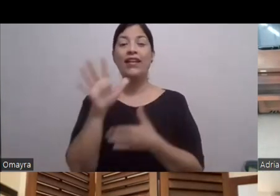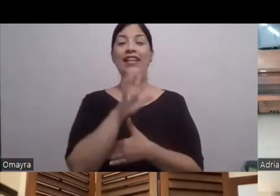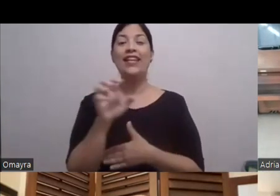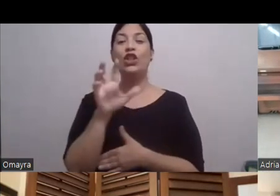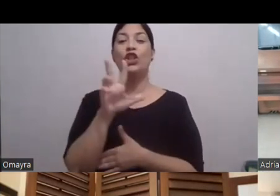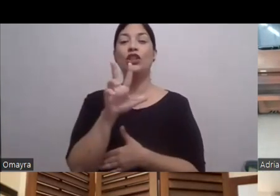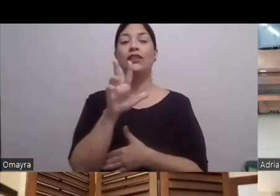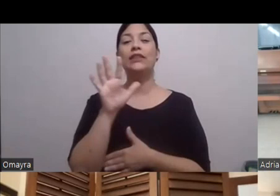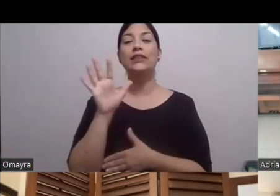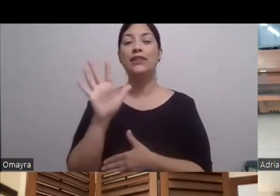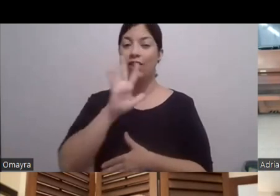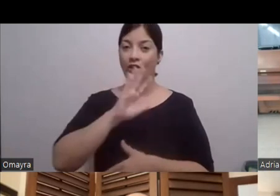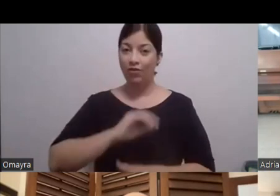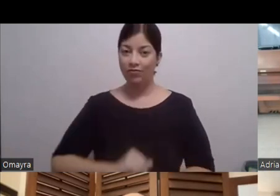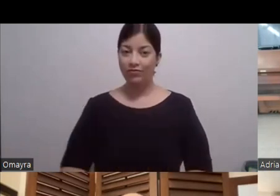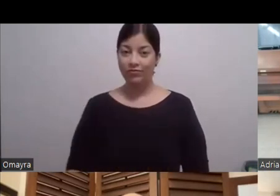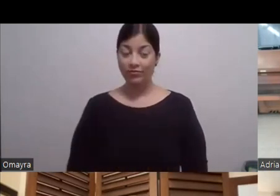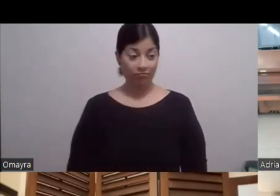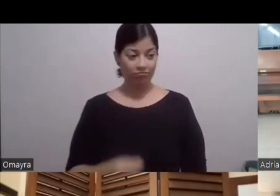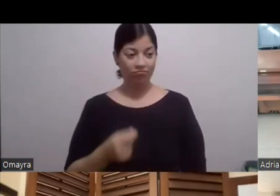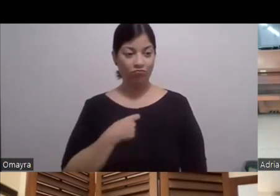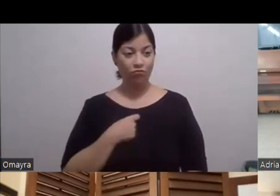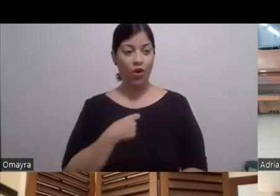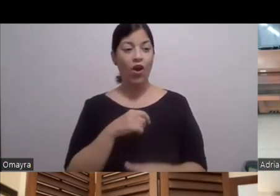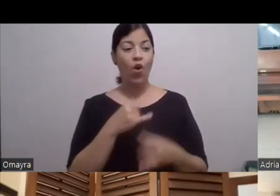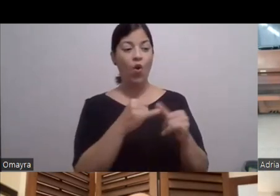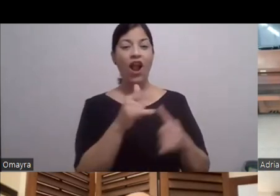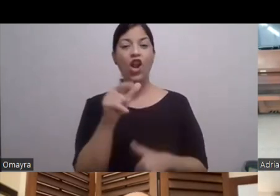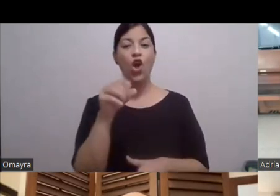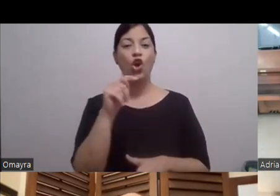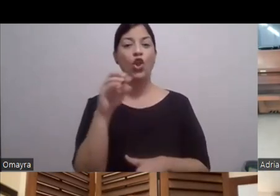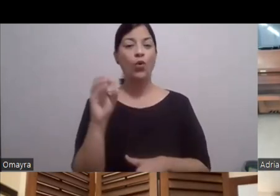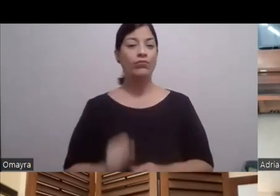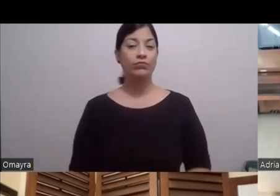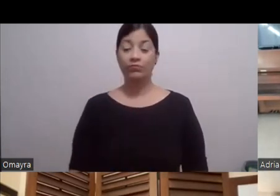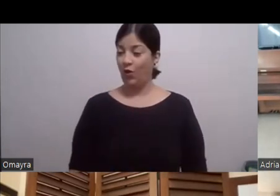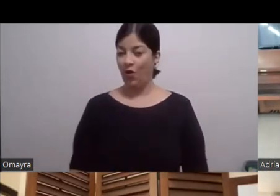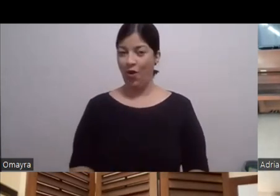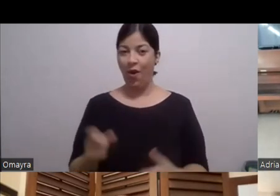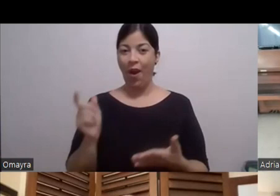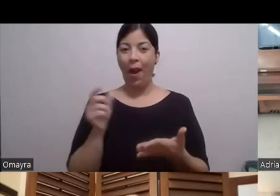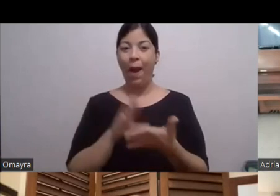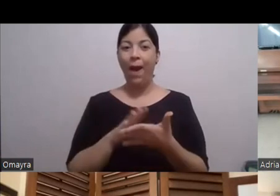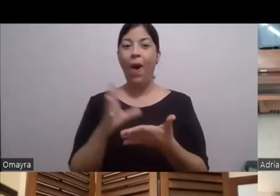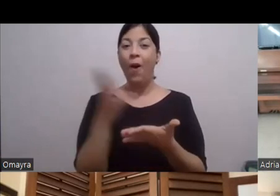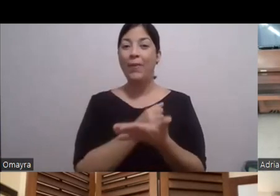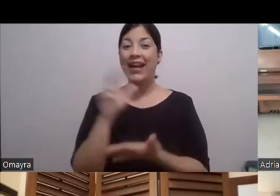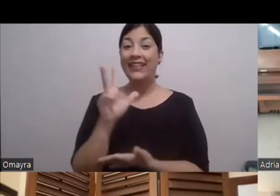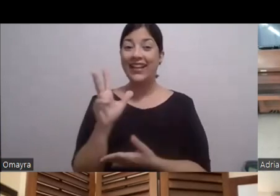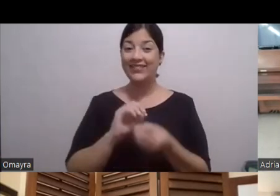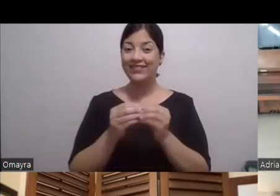Néstor O jugar en la loco Importante ¿Qué pega? Tres 535 535